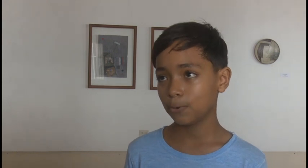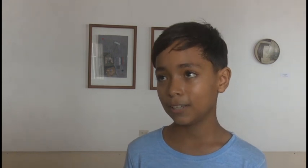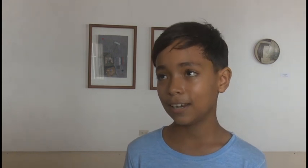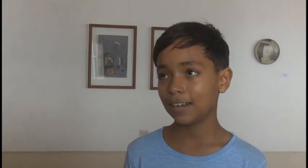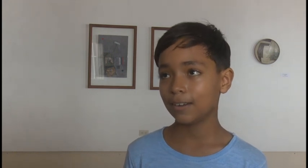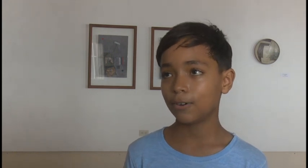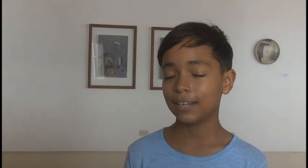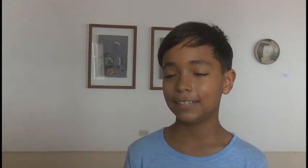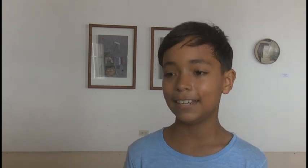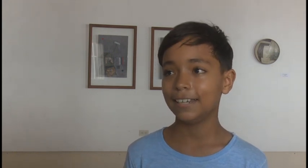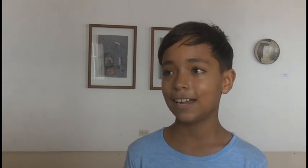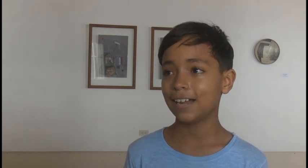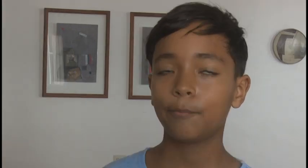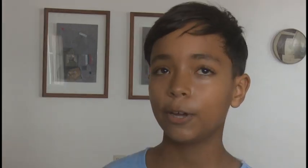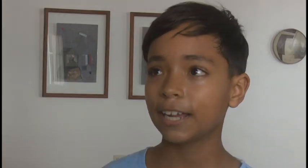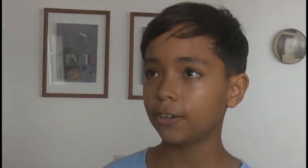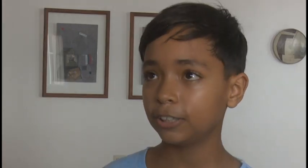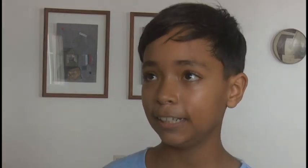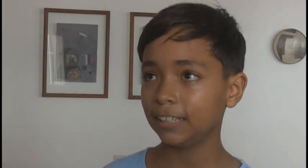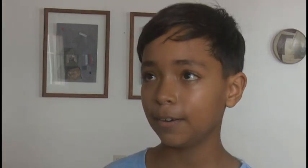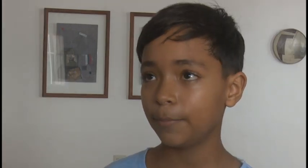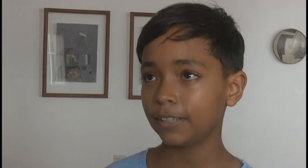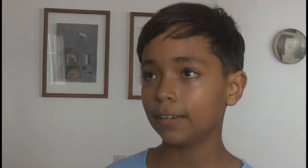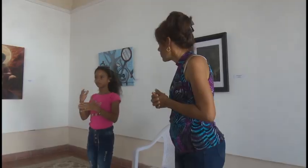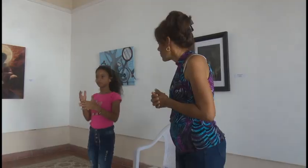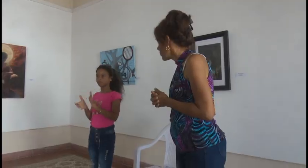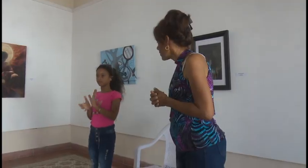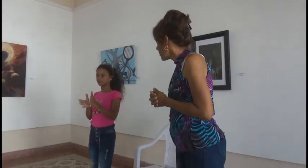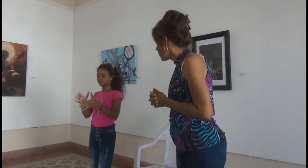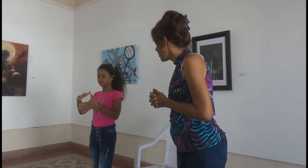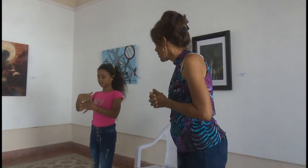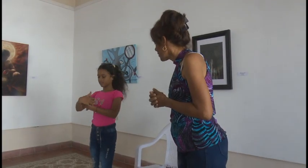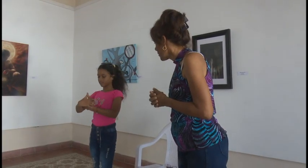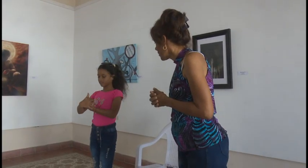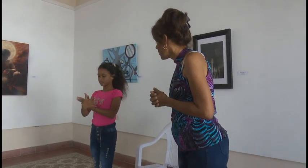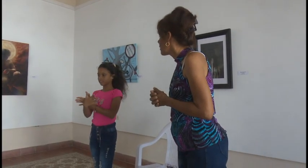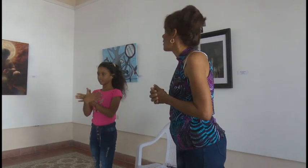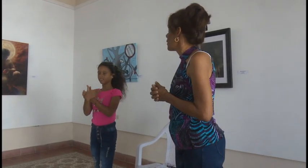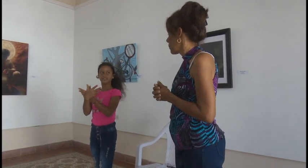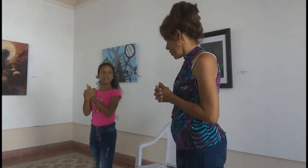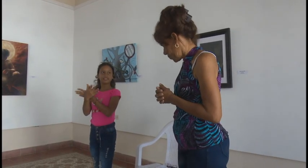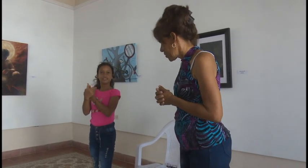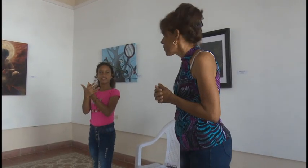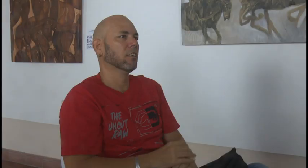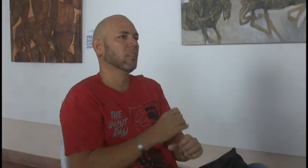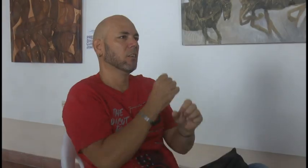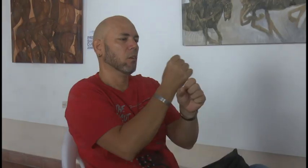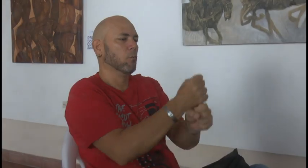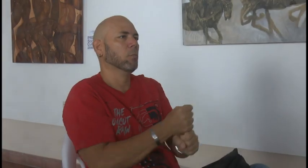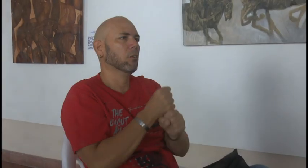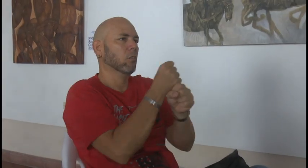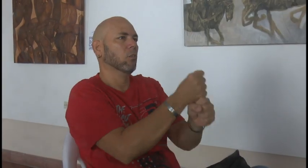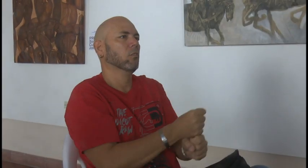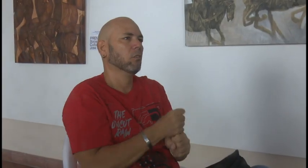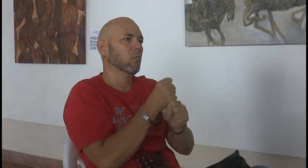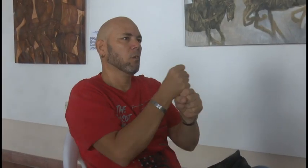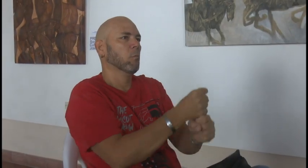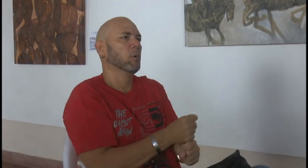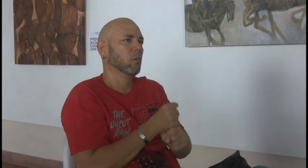gusta la lengua de señas, puede que ellos se intérprete. Este lenguaje visual y expresivo brinda una forma única de comunicación